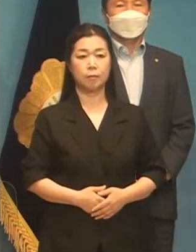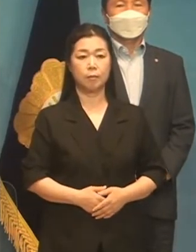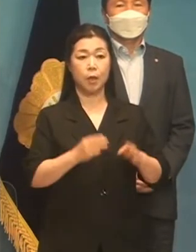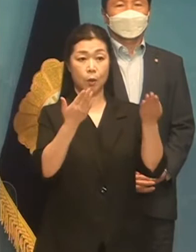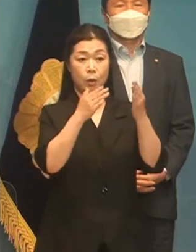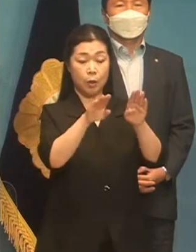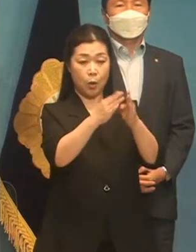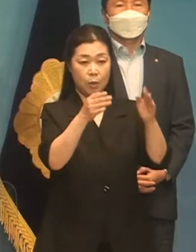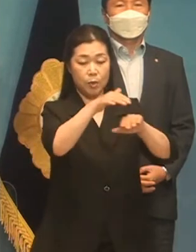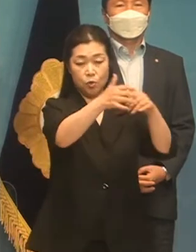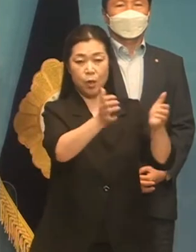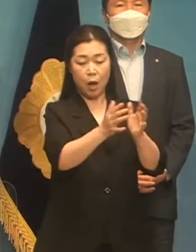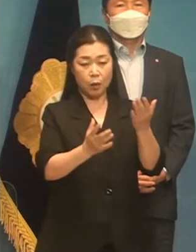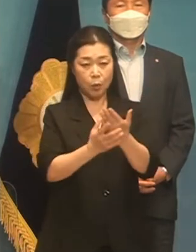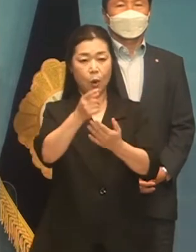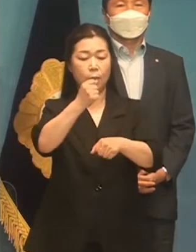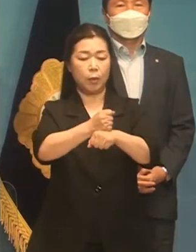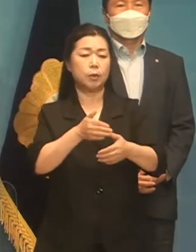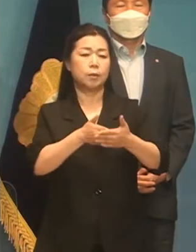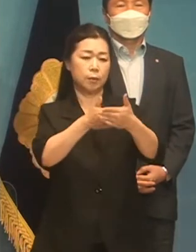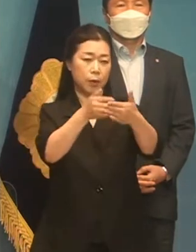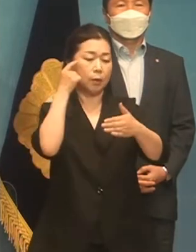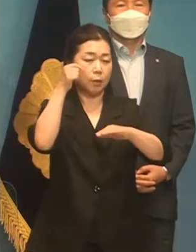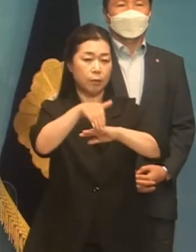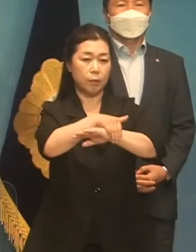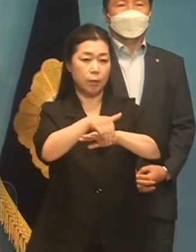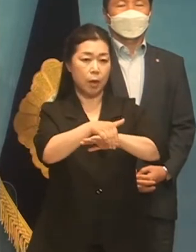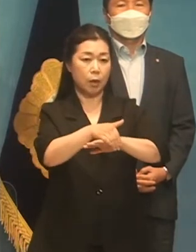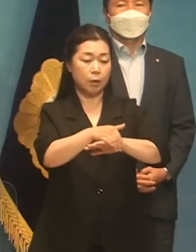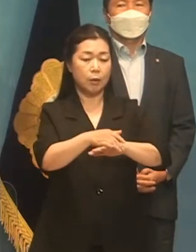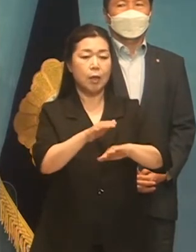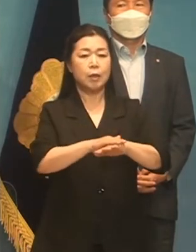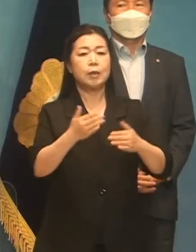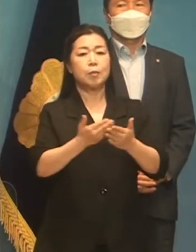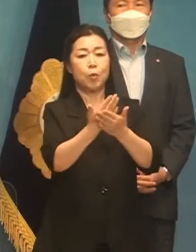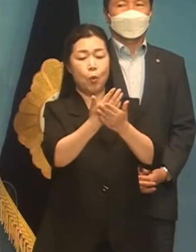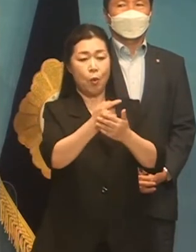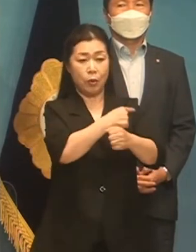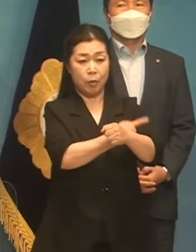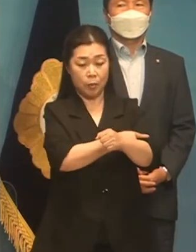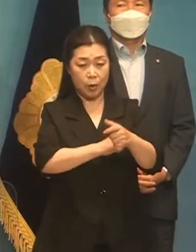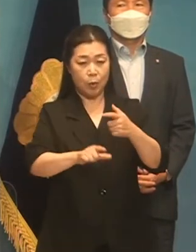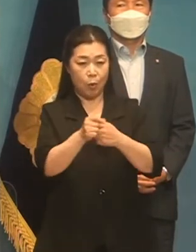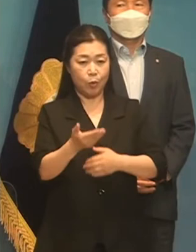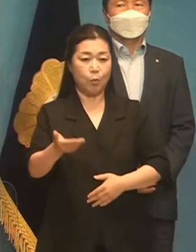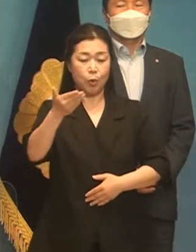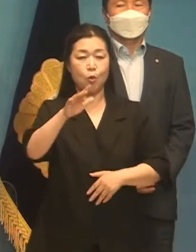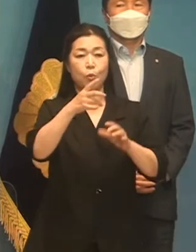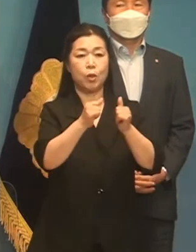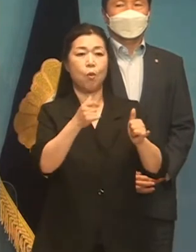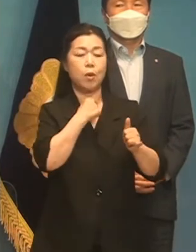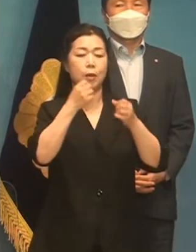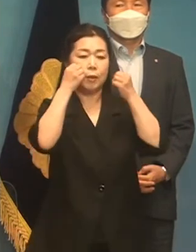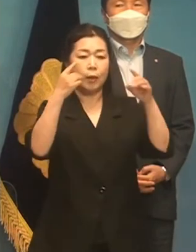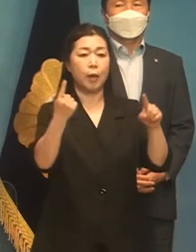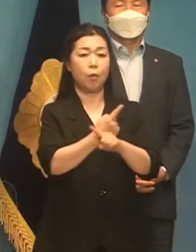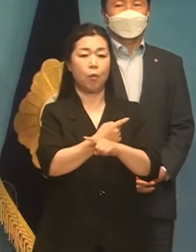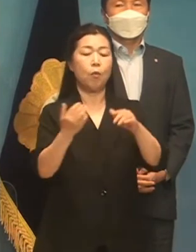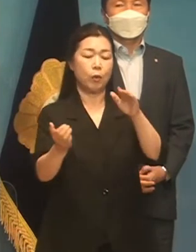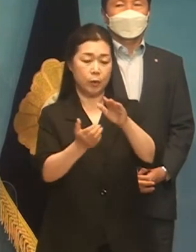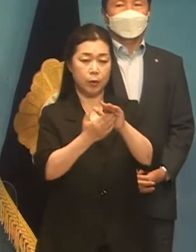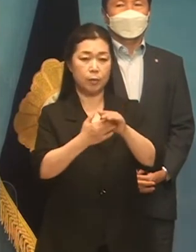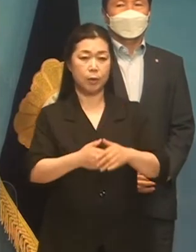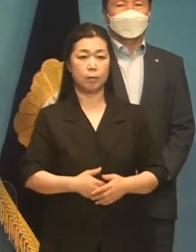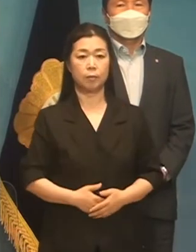열린민주당과의 통합을 추진하겠습니다. 민주당 정부의 진보적 역량을 높이고 국민에 관한 개혁과제를 단수하겠습니다.